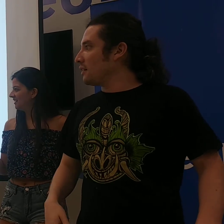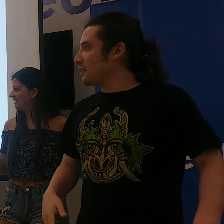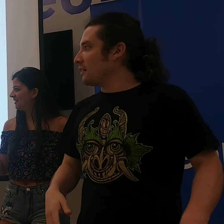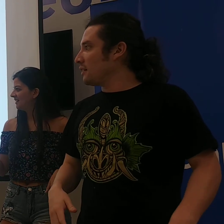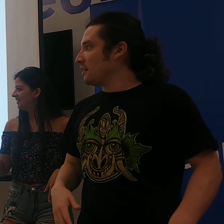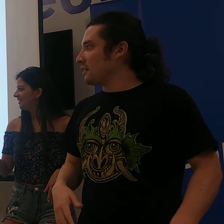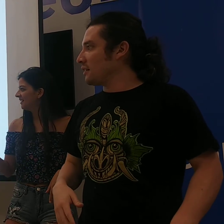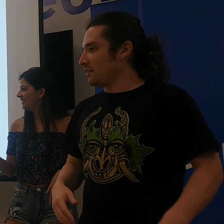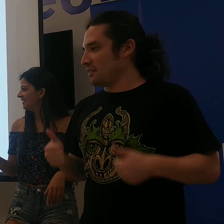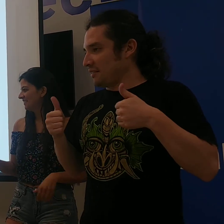ahí vamos a coger Otras personas